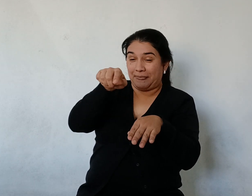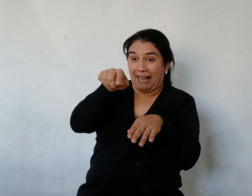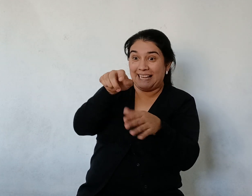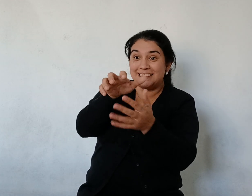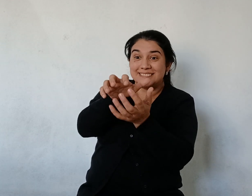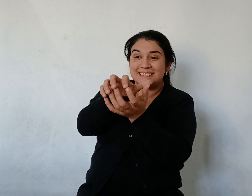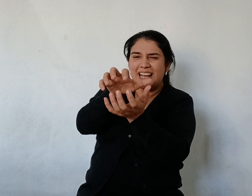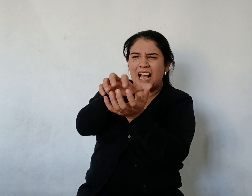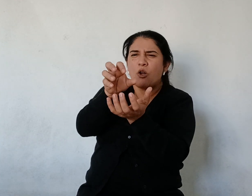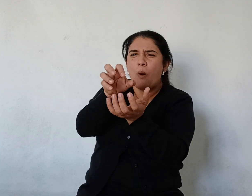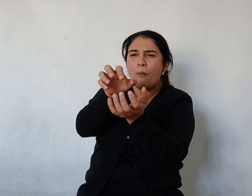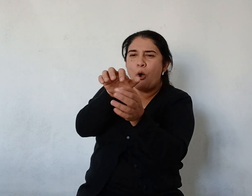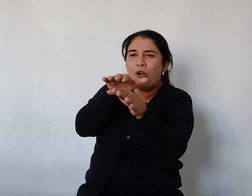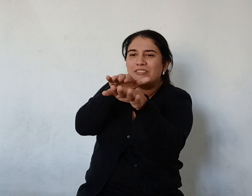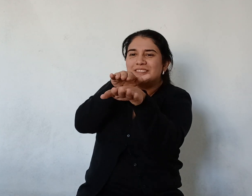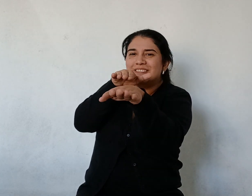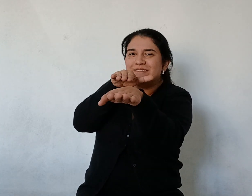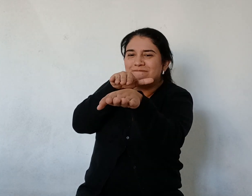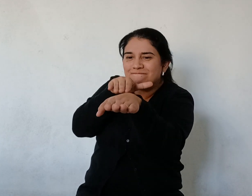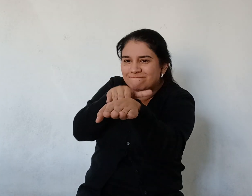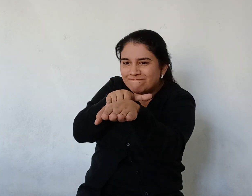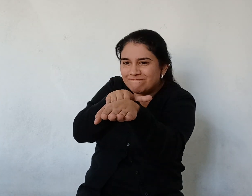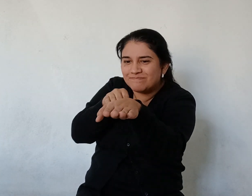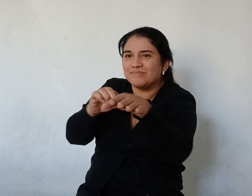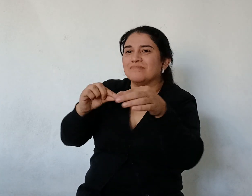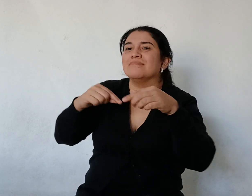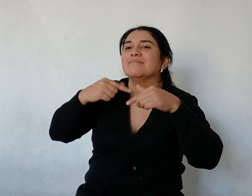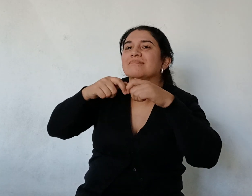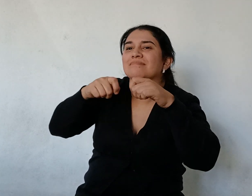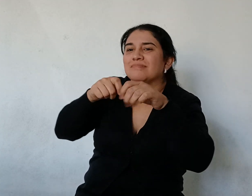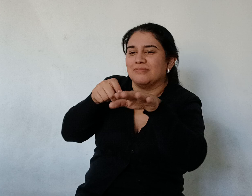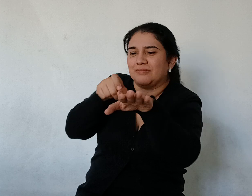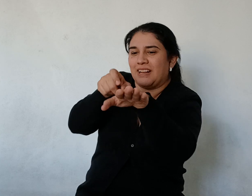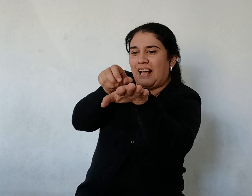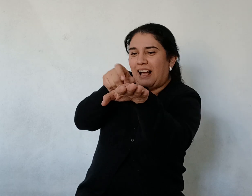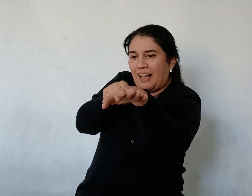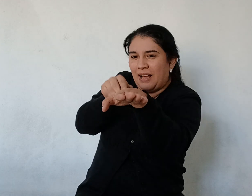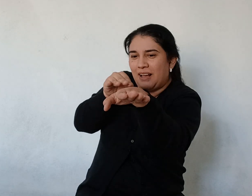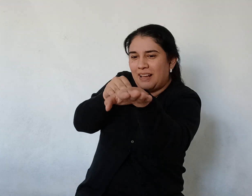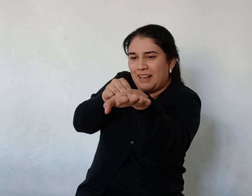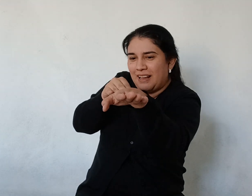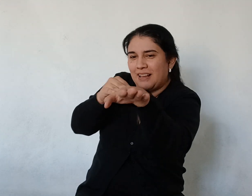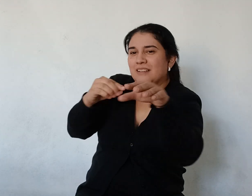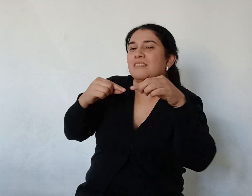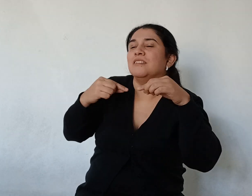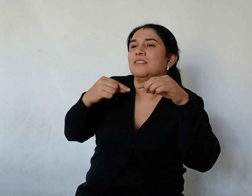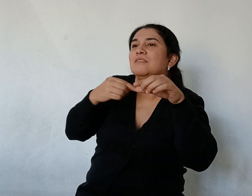El surubí se prendió Con los dientes de la cola Del último yacaré Y así Emprendieron la marcha